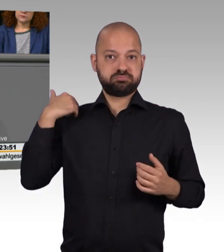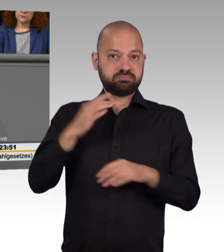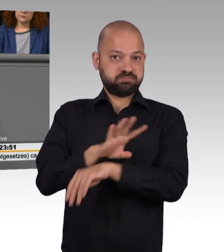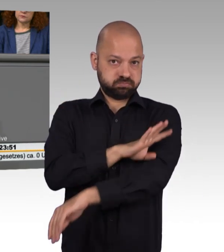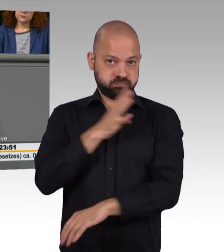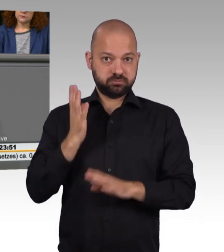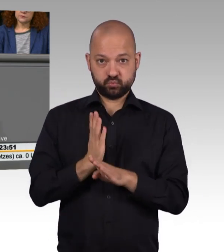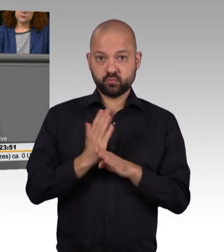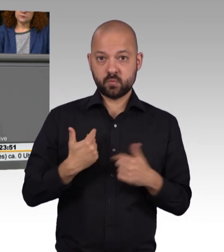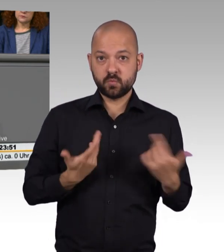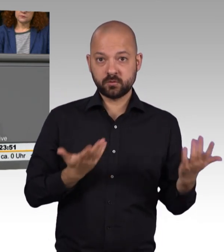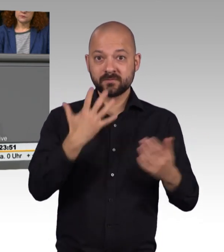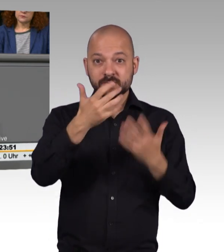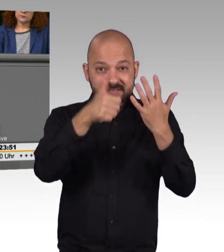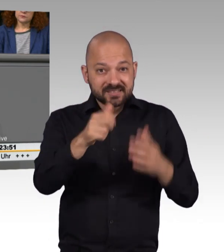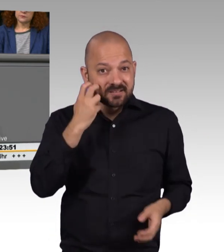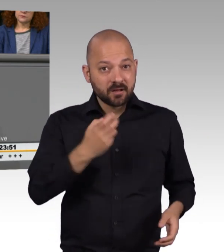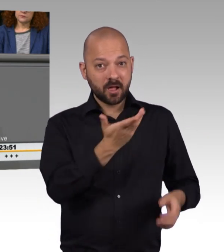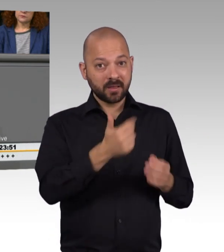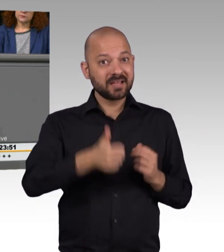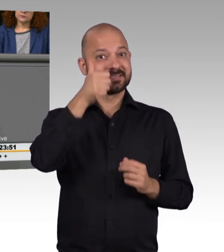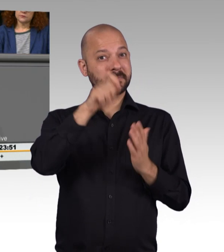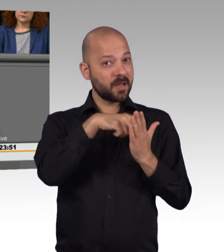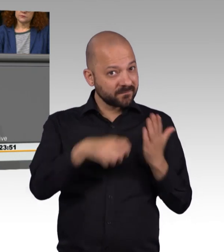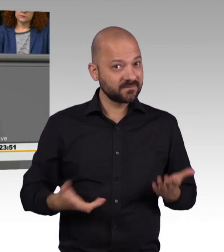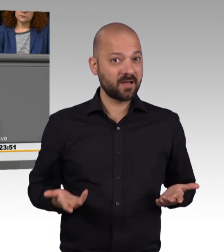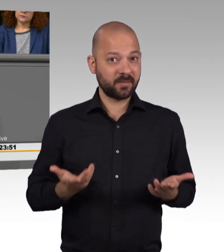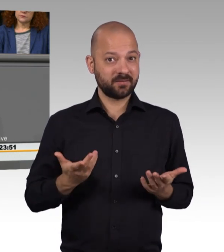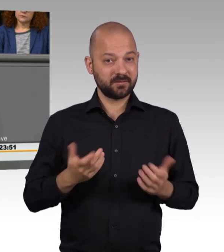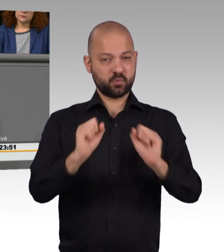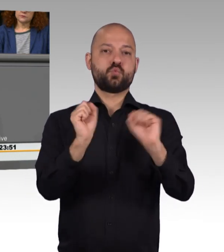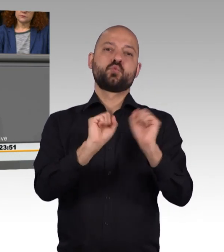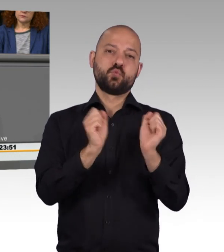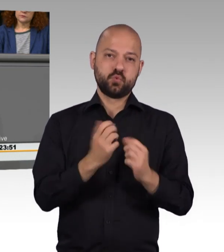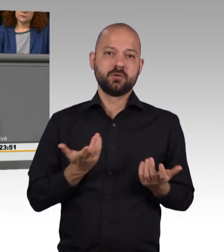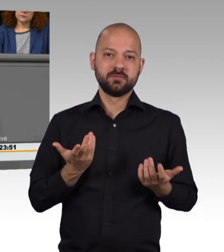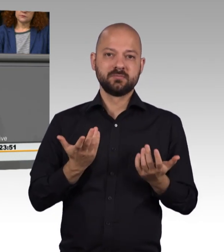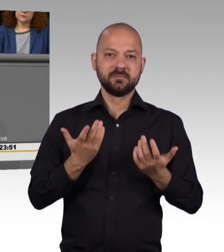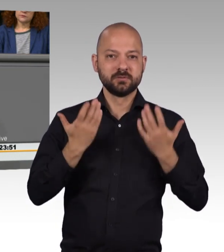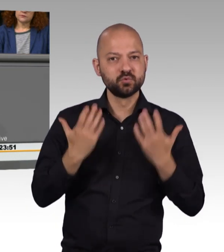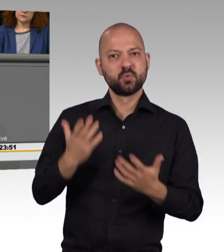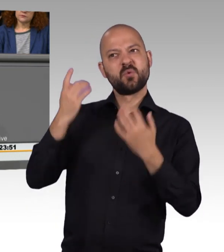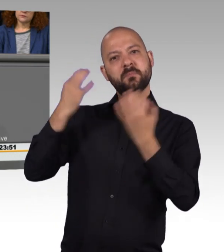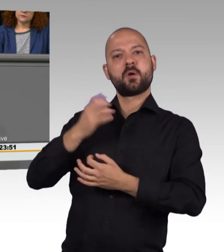alt das erste Mal wählen darf. dazu bedurfte es eines Gerichtsentscheides vor dem Bundesverfassungsgericht. Und die